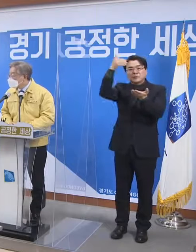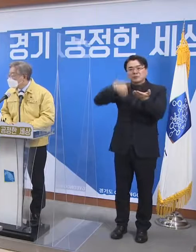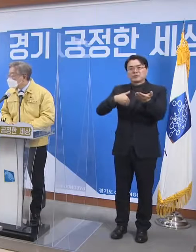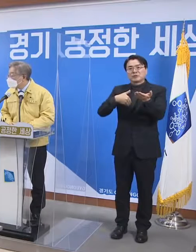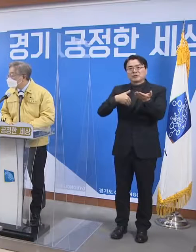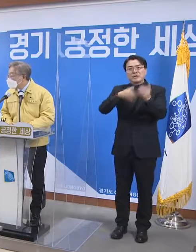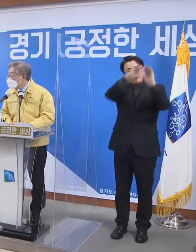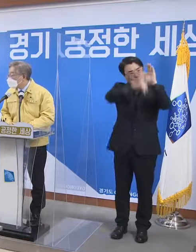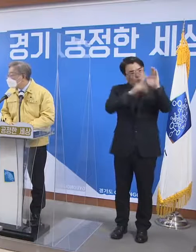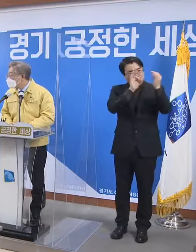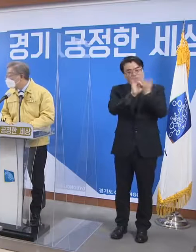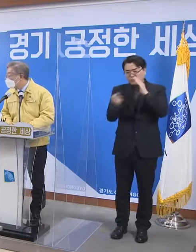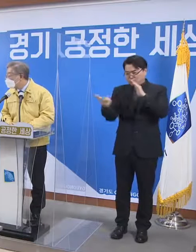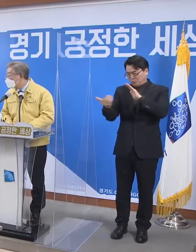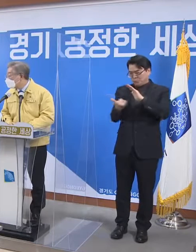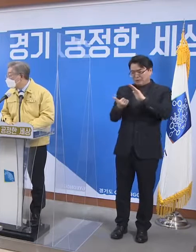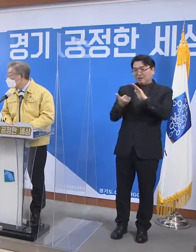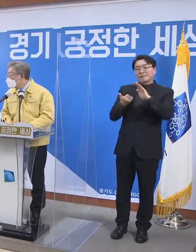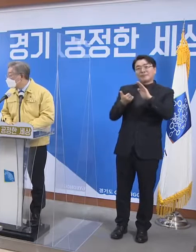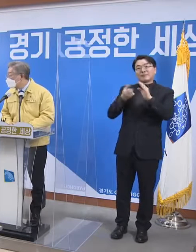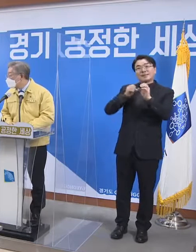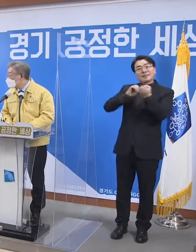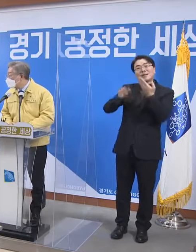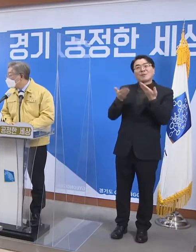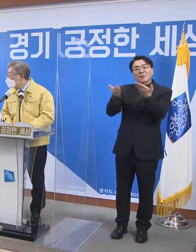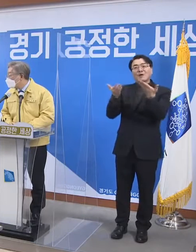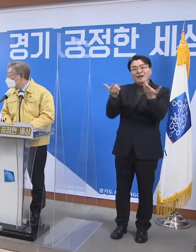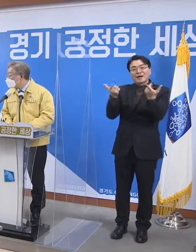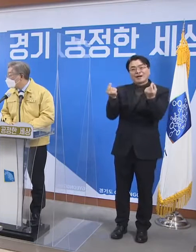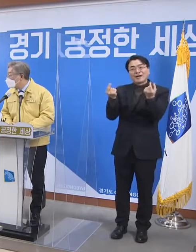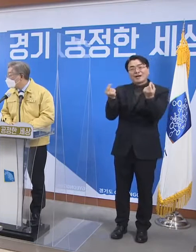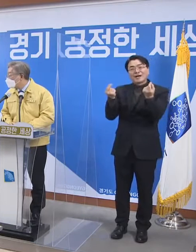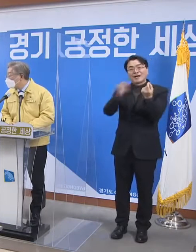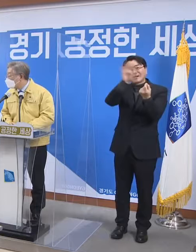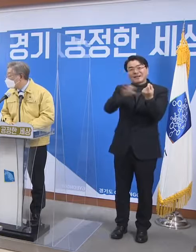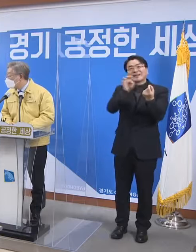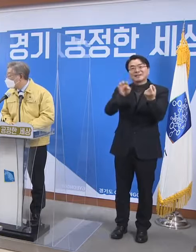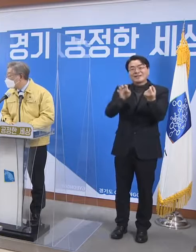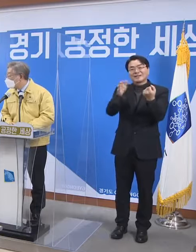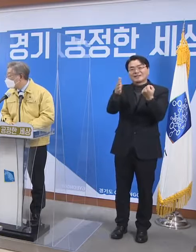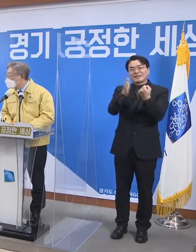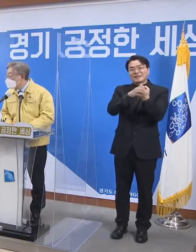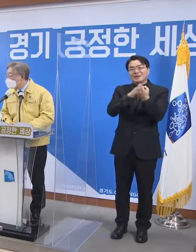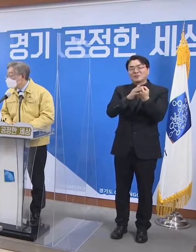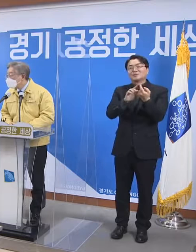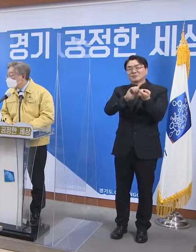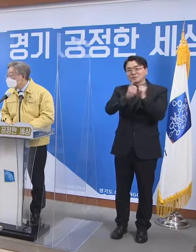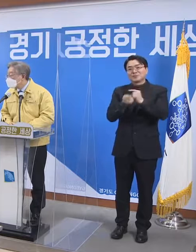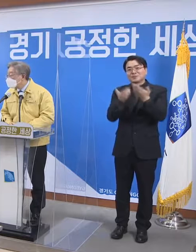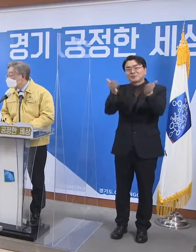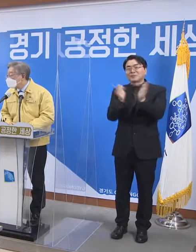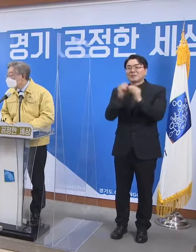앞에서 질문 주신 내용과 유사함으로 앞에서 답변 내용으로 가름도록 하겠습니다